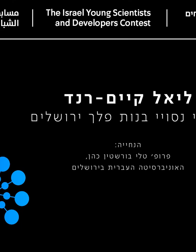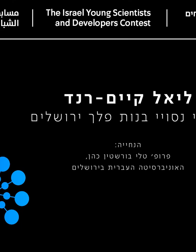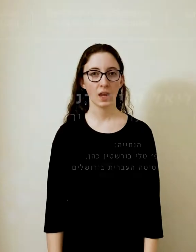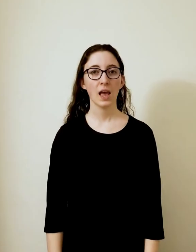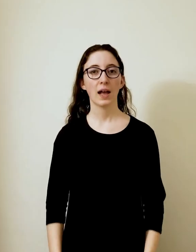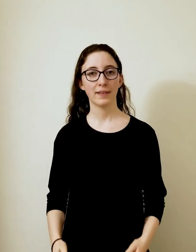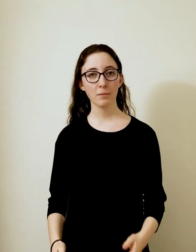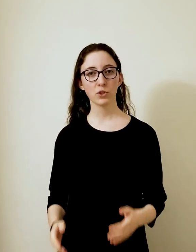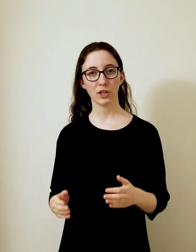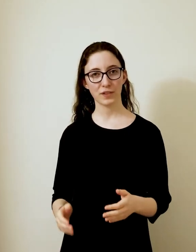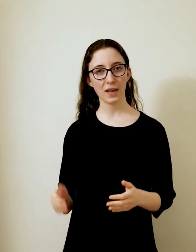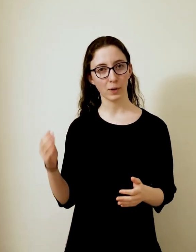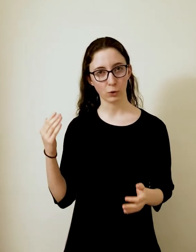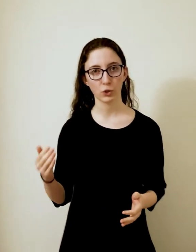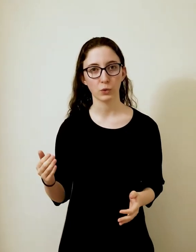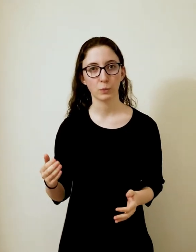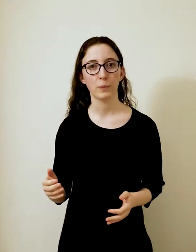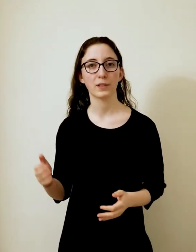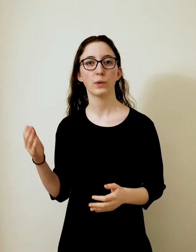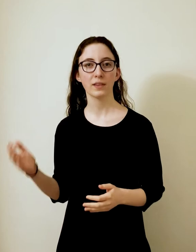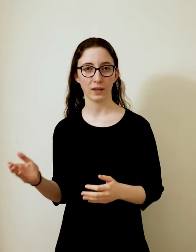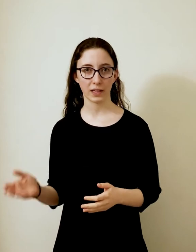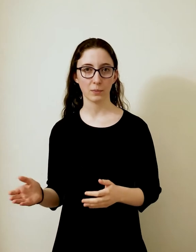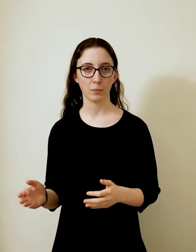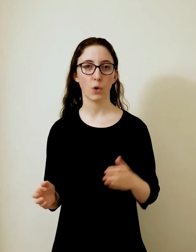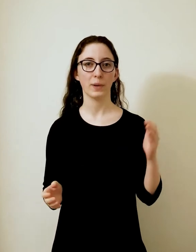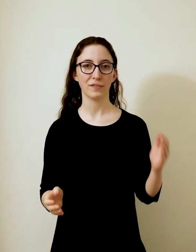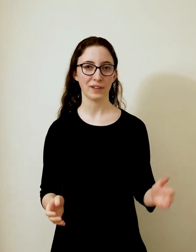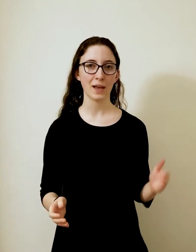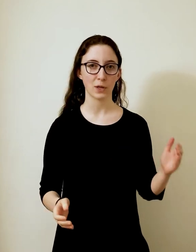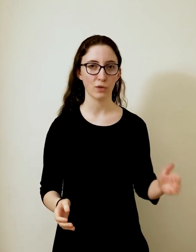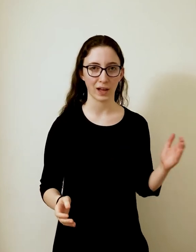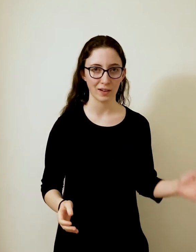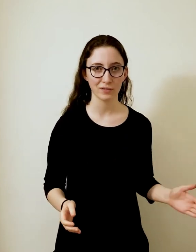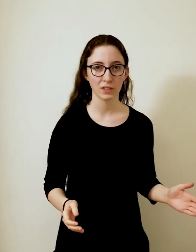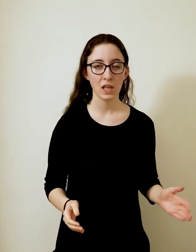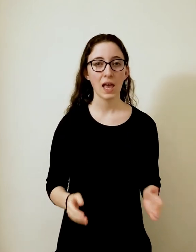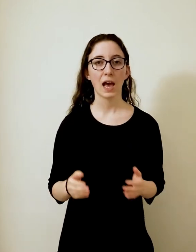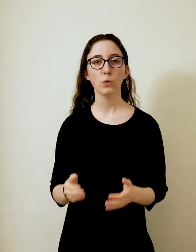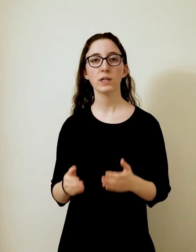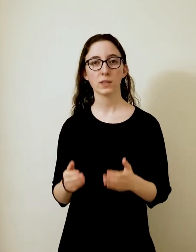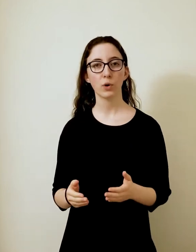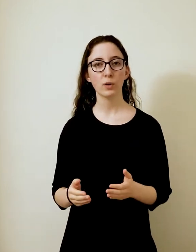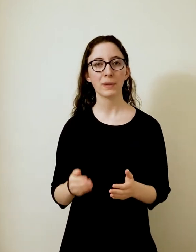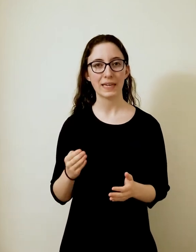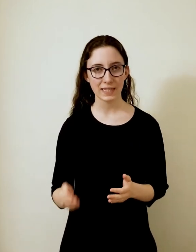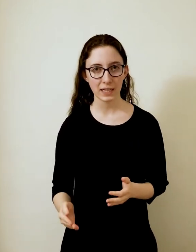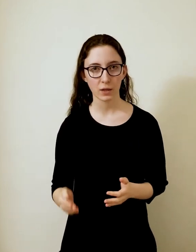אדם שנפצע בראשו בטעונת דרכים או בנפילה מגוב הרב עלול לסבול מנזק